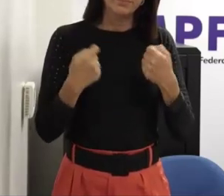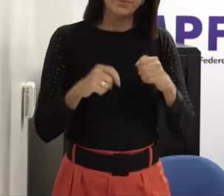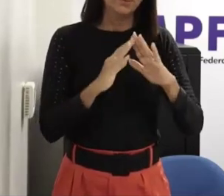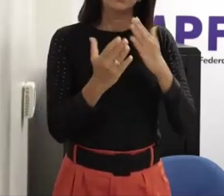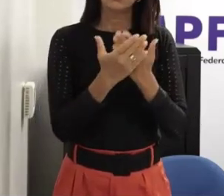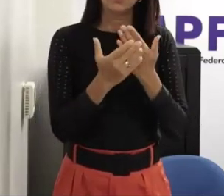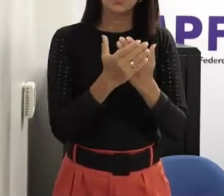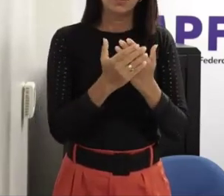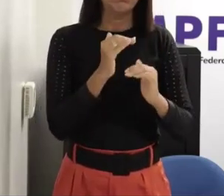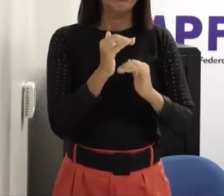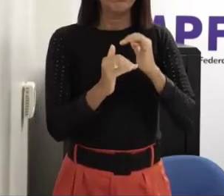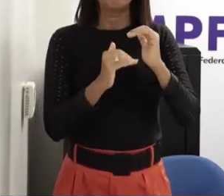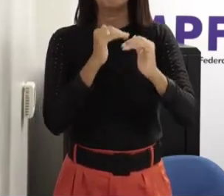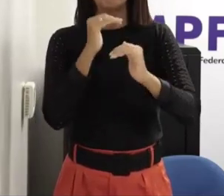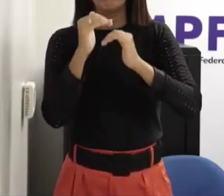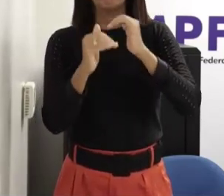é um especialista que diz